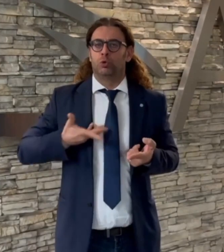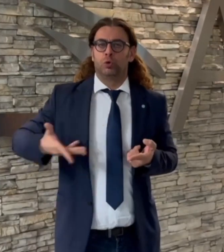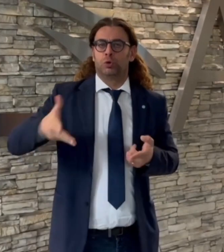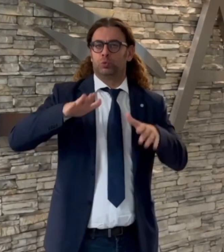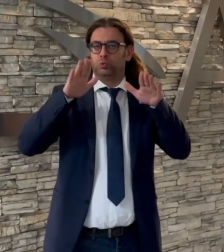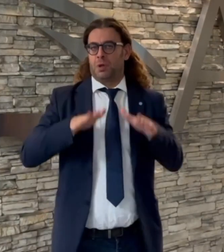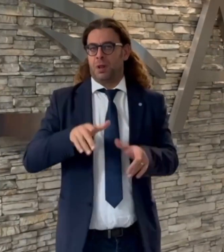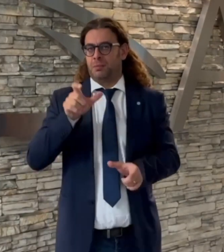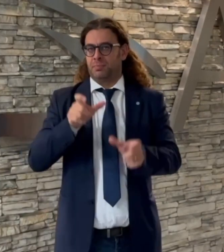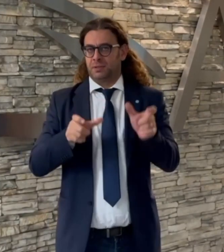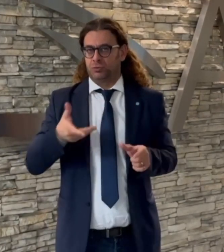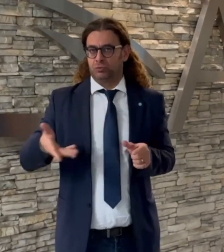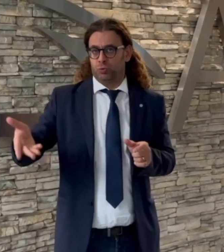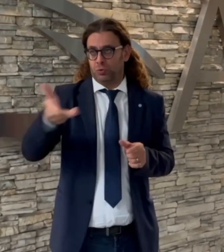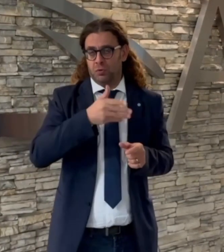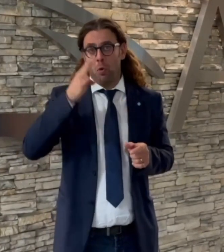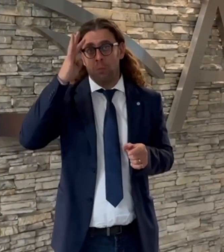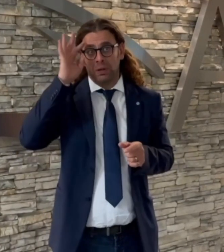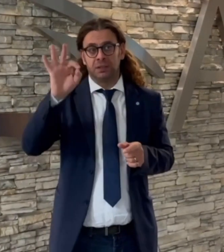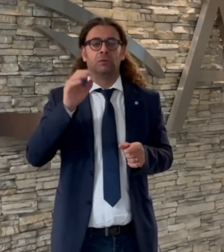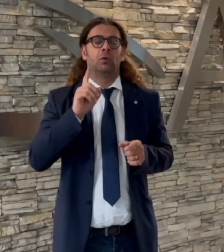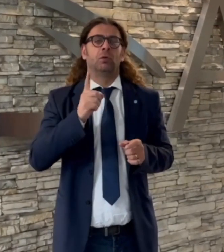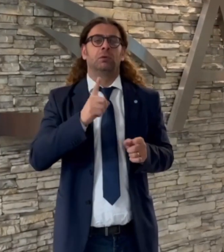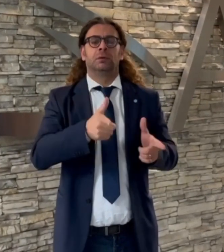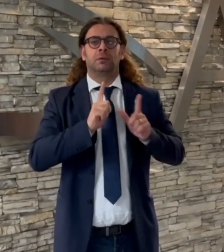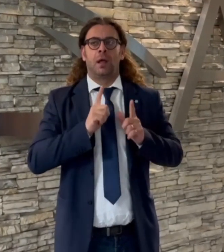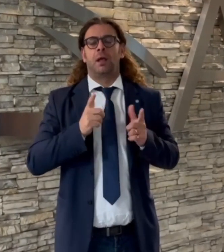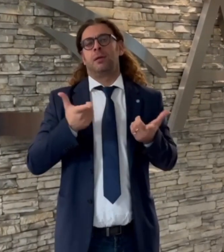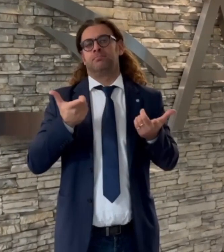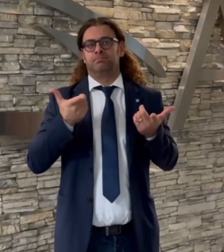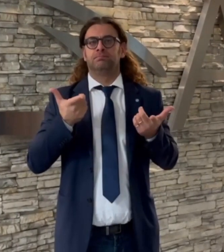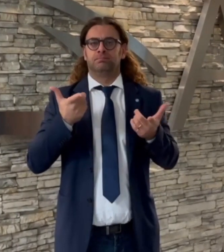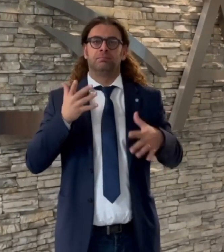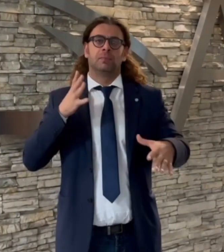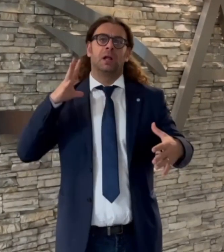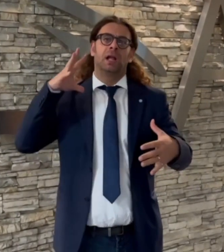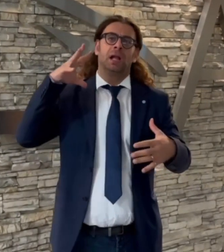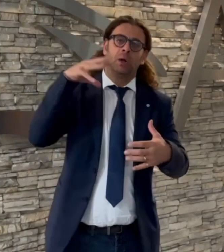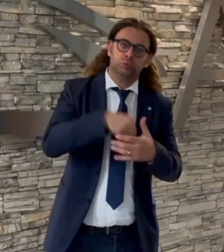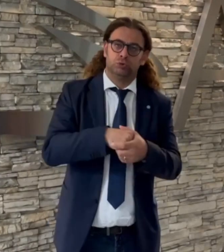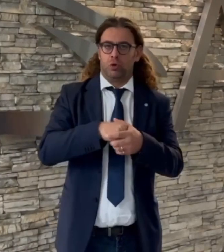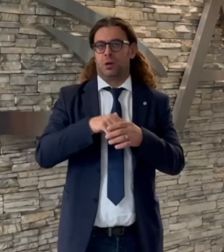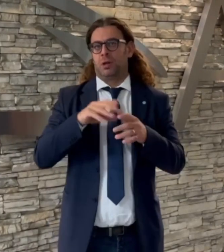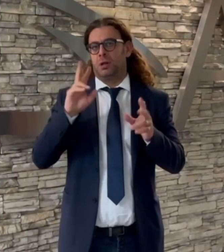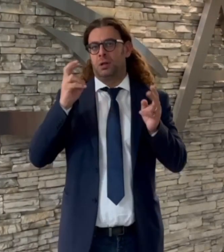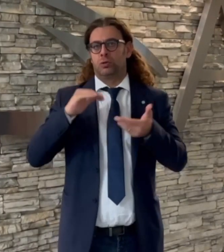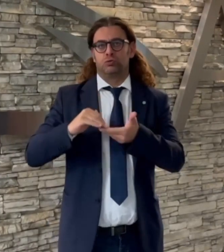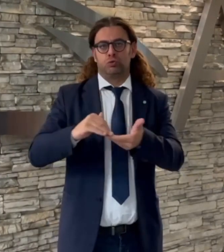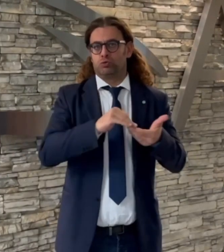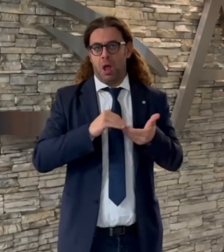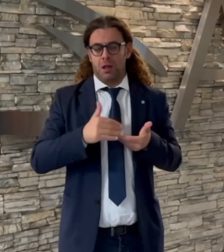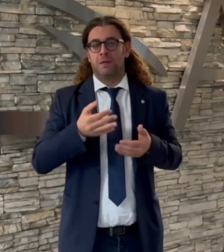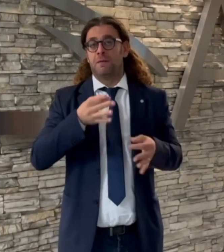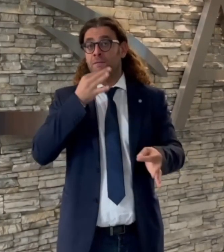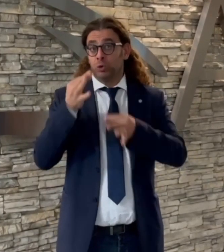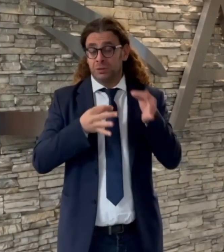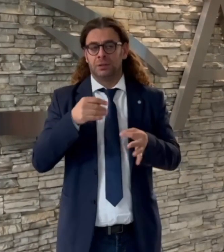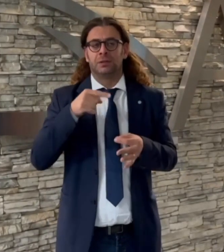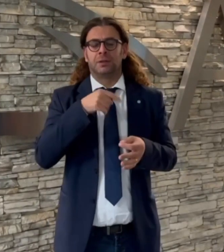Da ciò l'ENS ha proposto alcuni punti chiave, come ad esempio la presenza di sottotitoli, riquadro dell'interprete, applicazioni di audiotrascrizione,